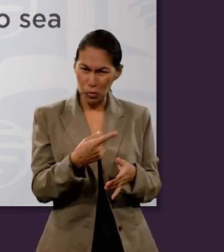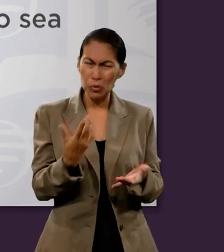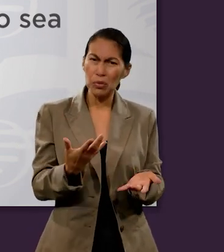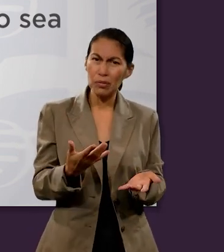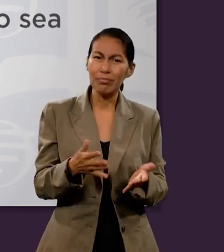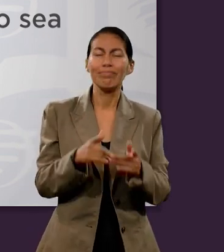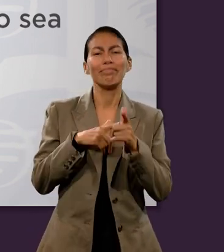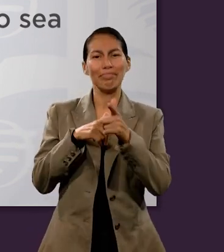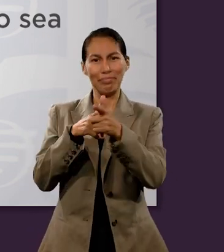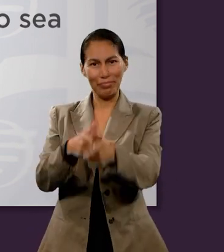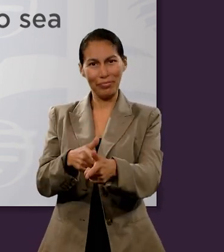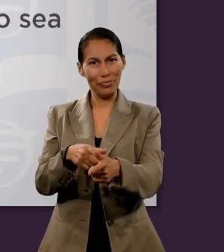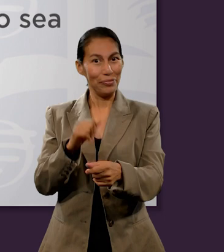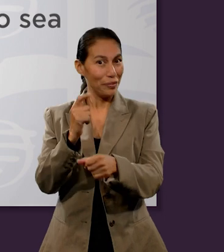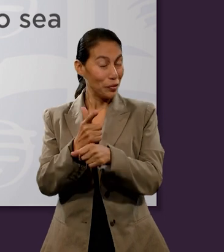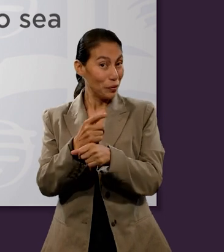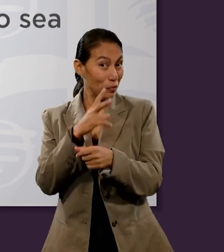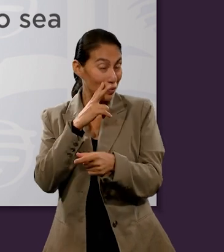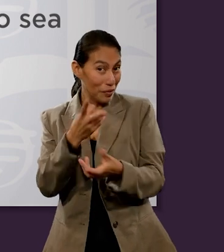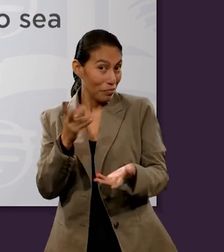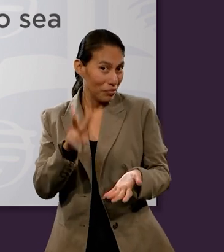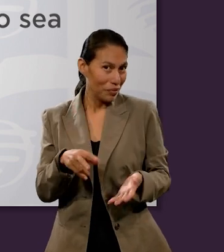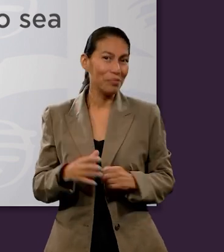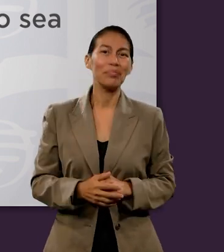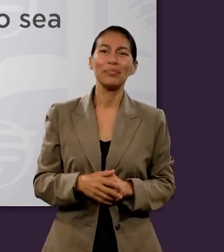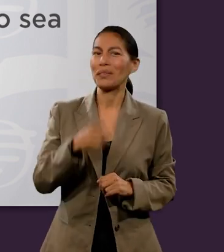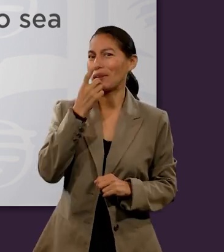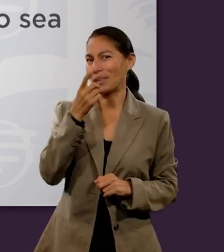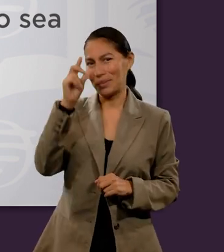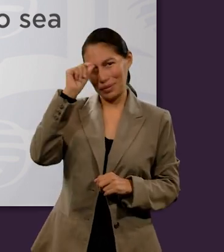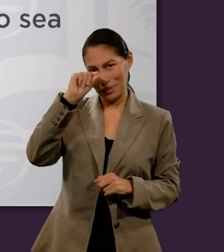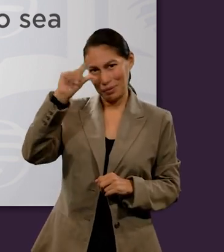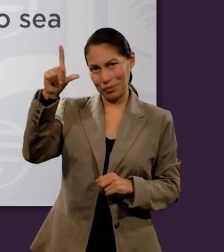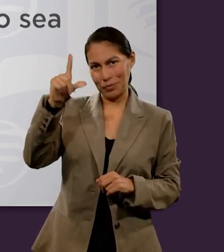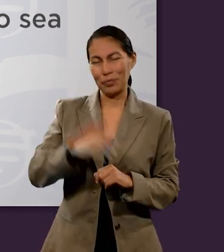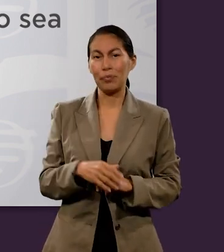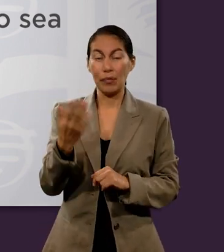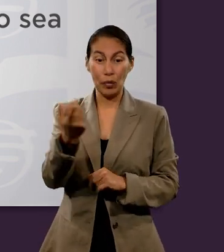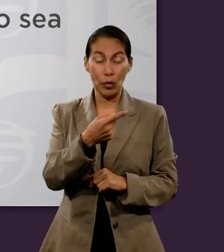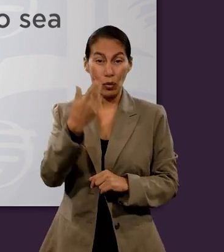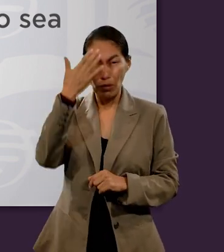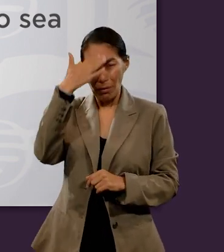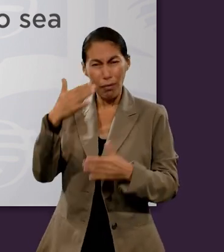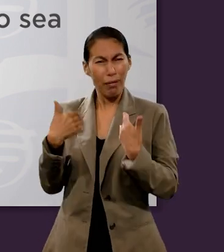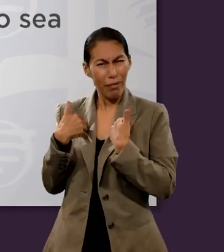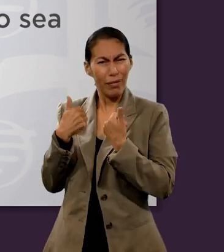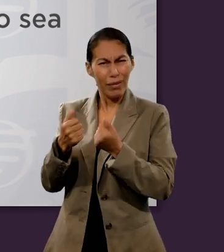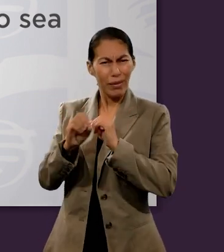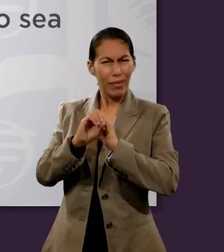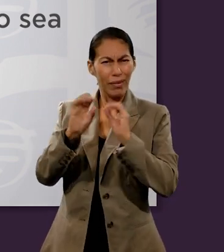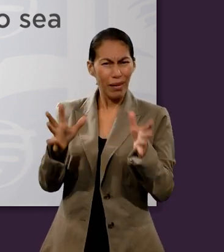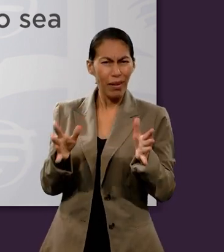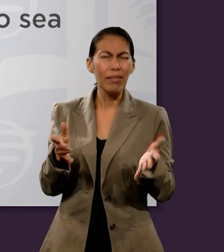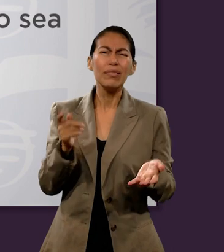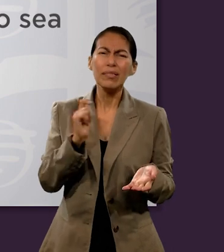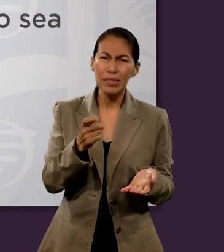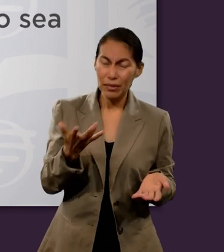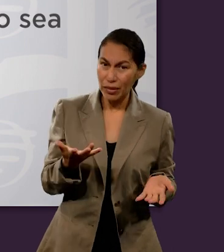sea posible en nuestra vida? Acompáñanos para descubrir la respuesta de nuestro experto y enterarnos entonces